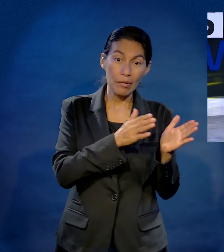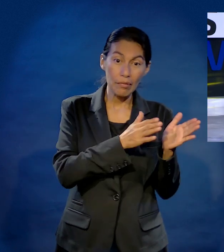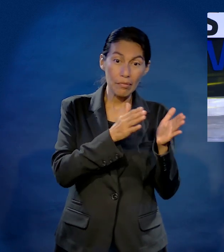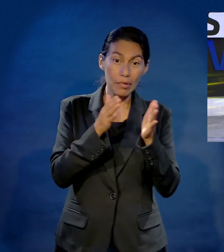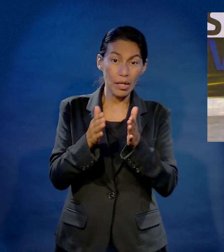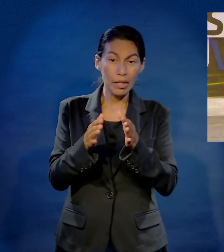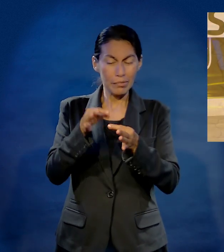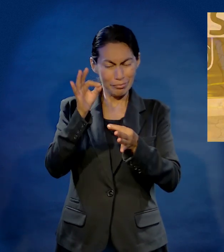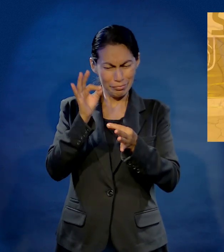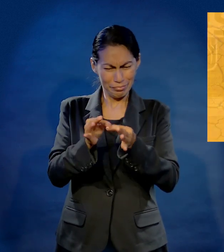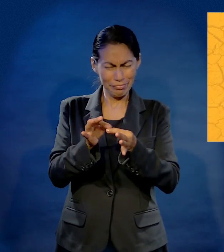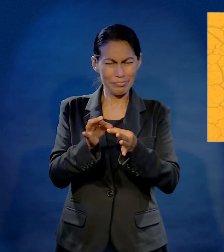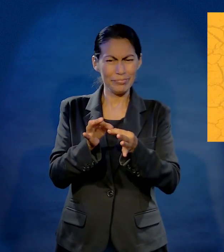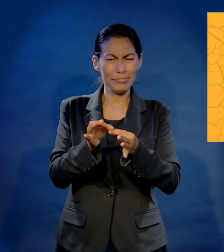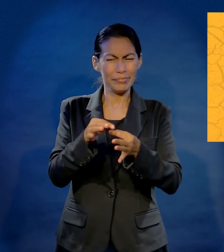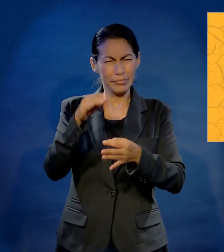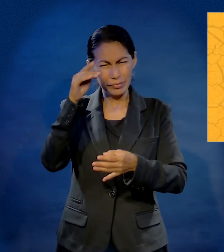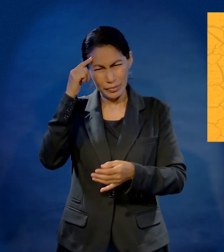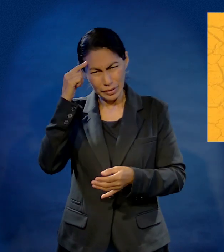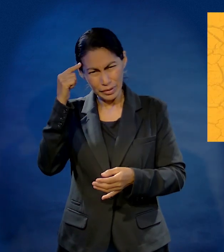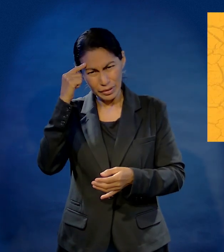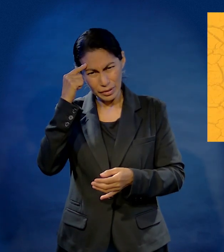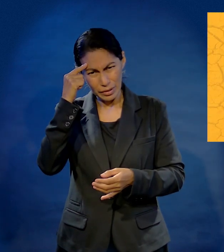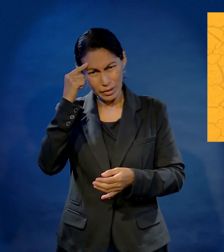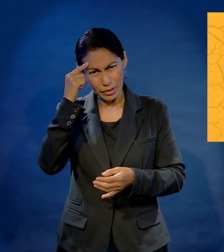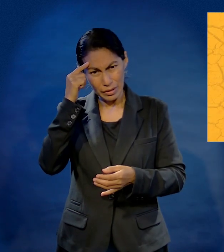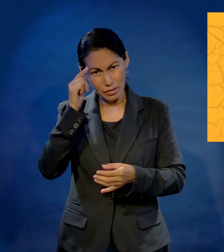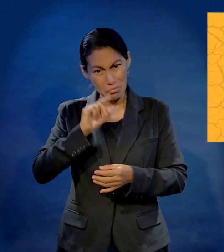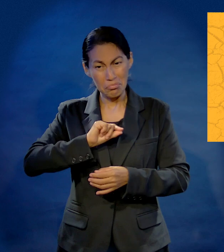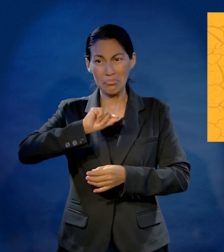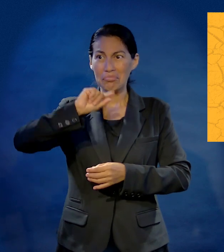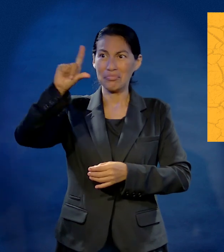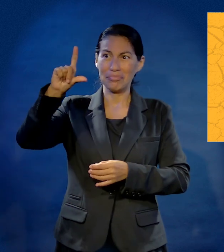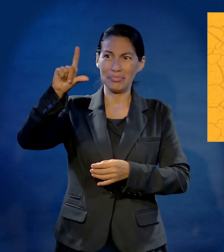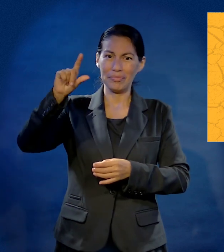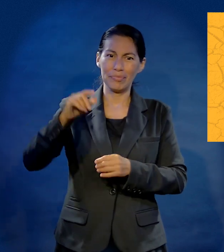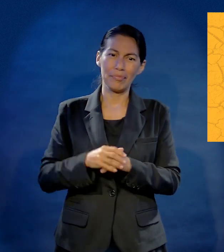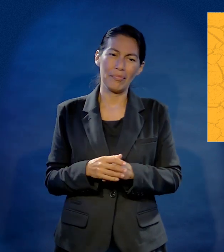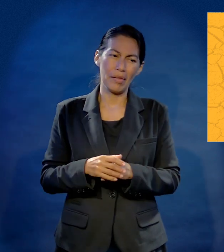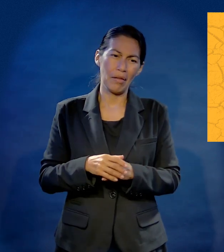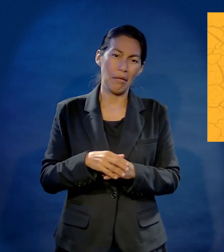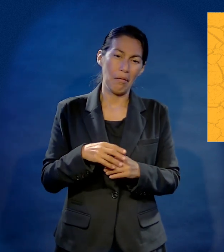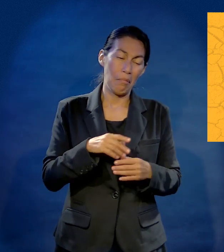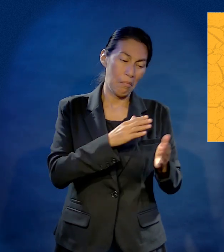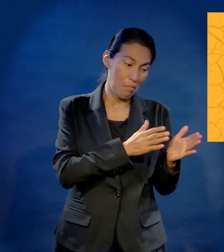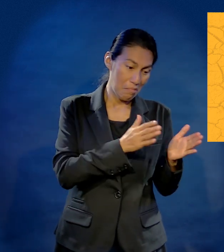planes bien pensados, pura ganancia, los planes apresurados, puro fracaso.